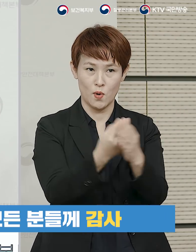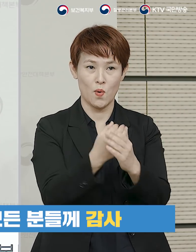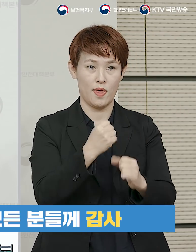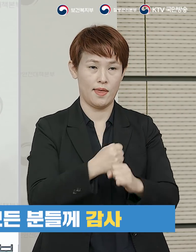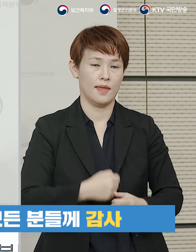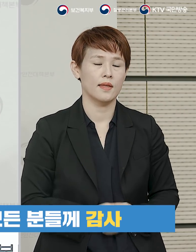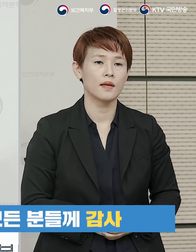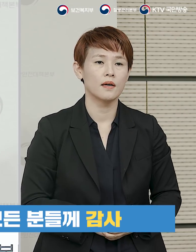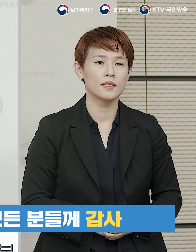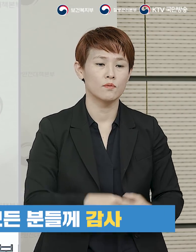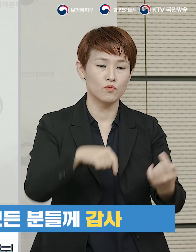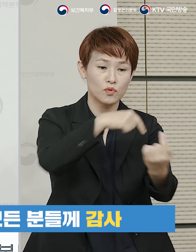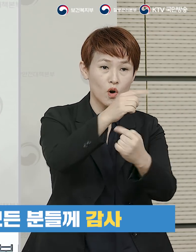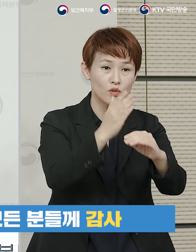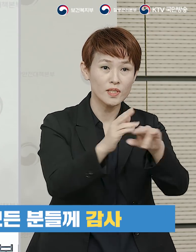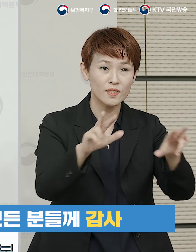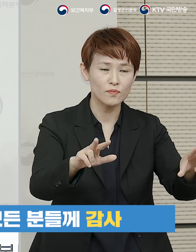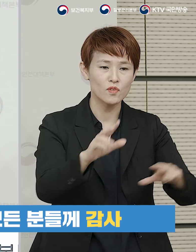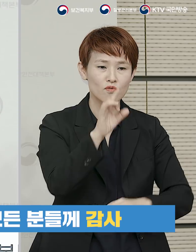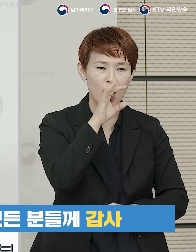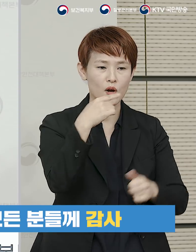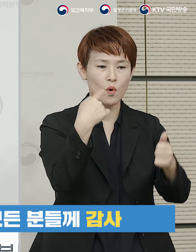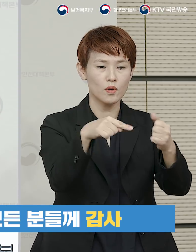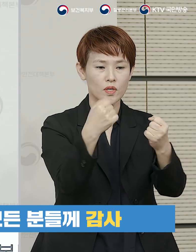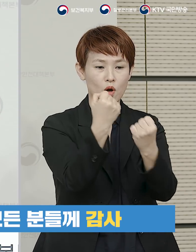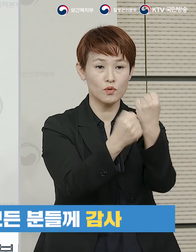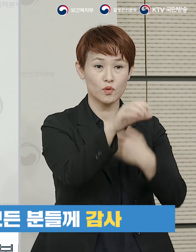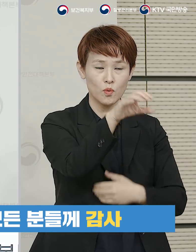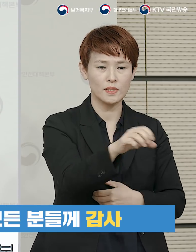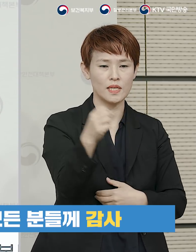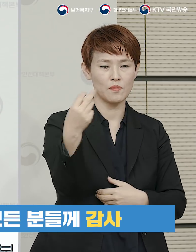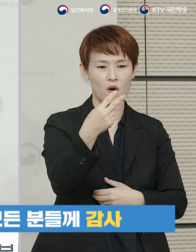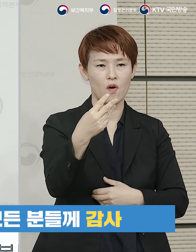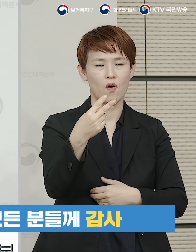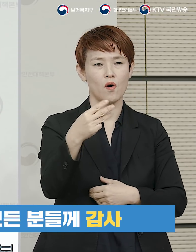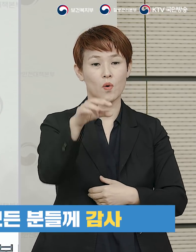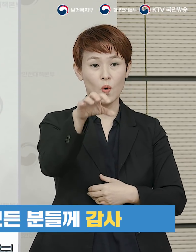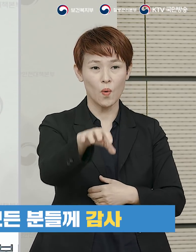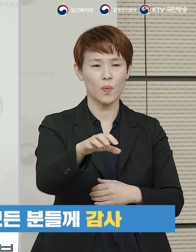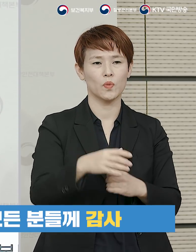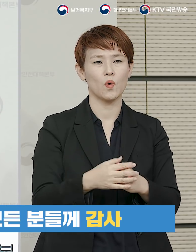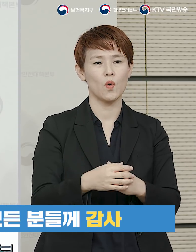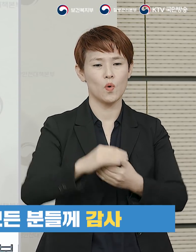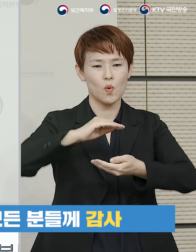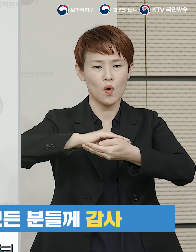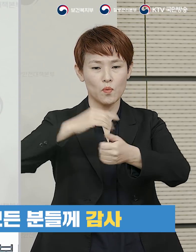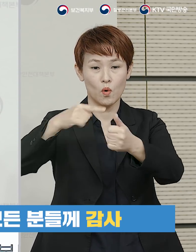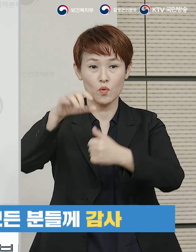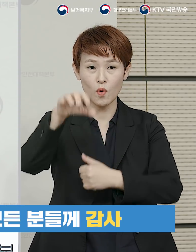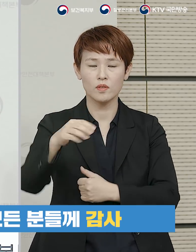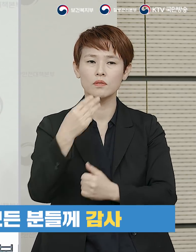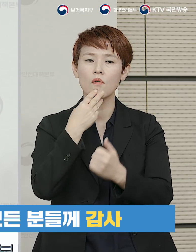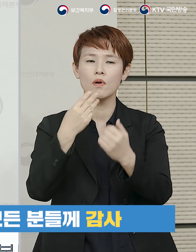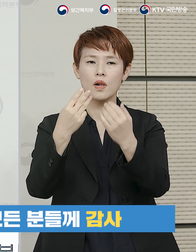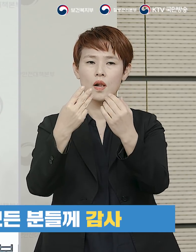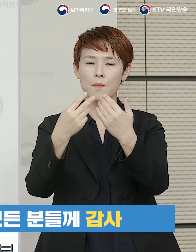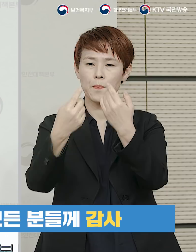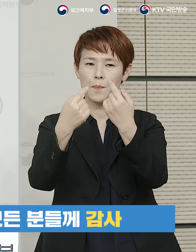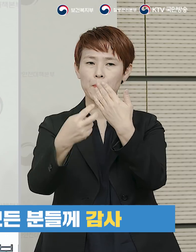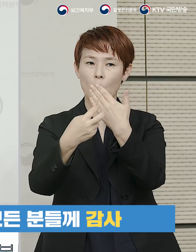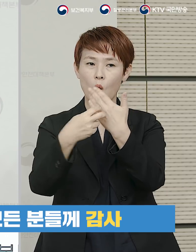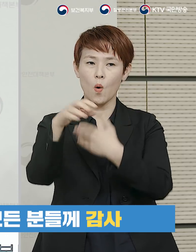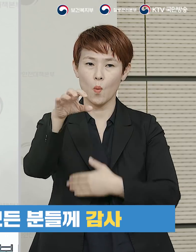완료할 예정입니다 현재 운영 중인 중앙교육연수원, 삼성인력개발원, 농협교육원,